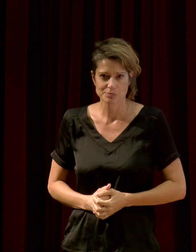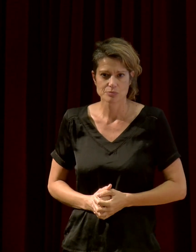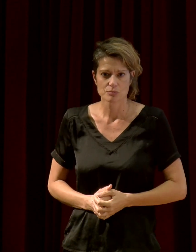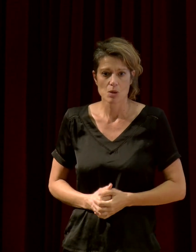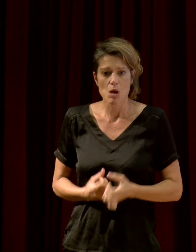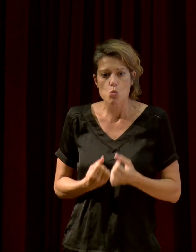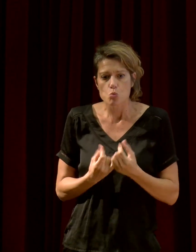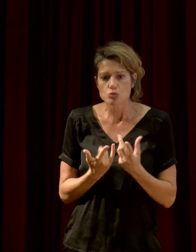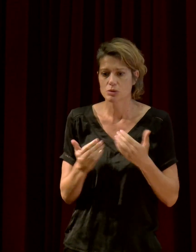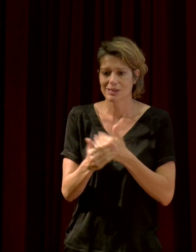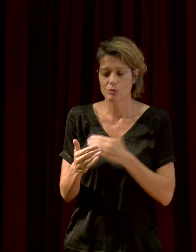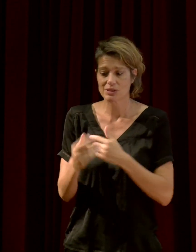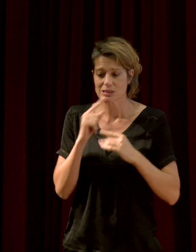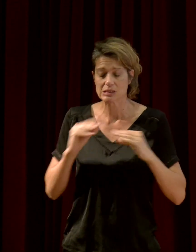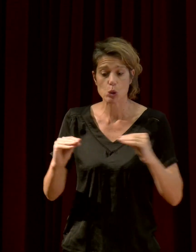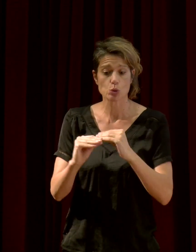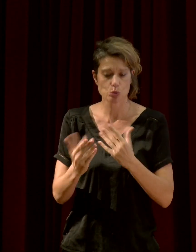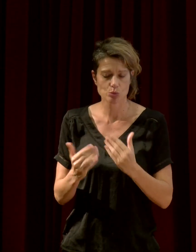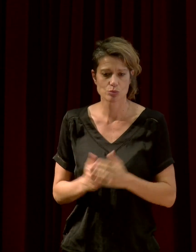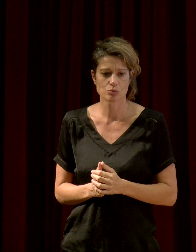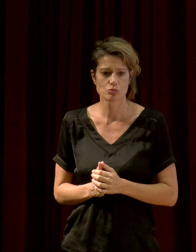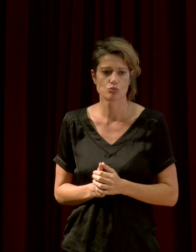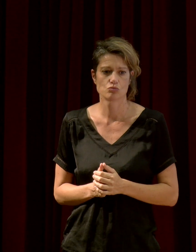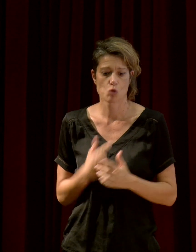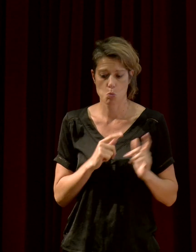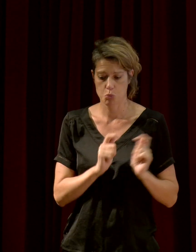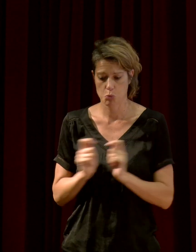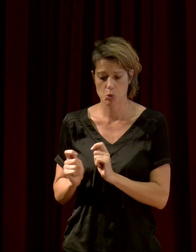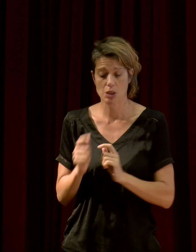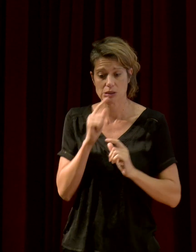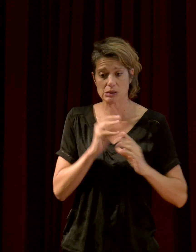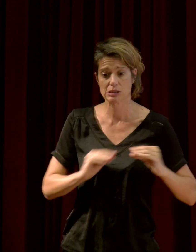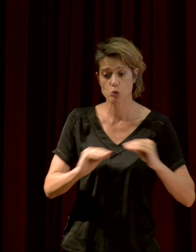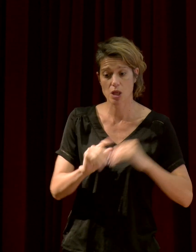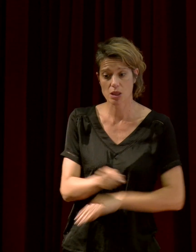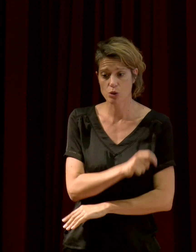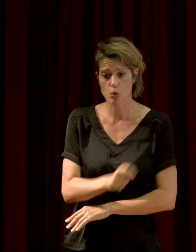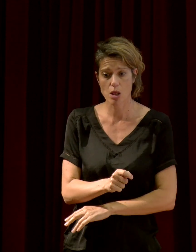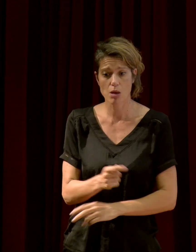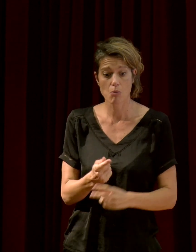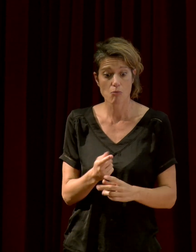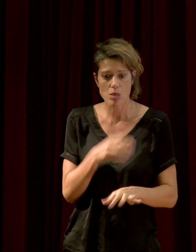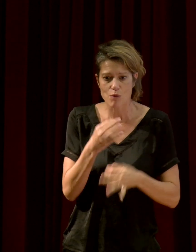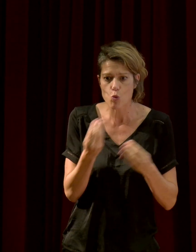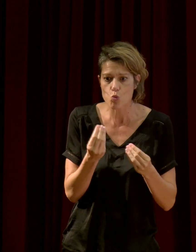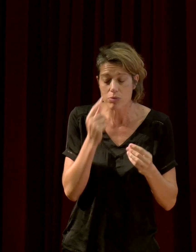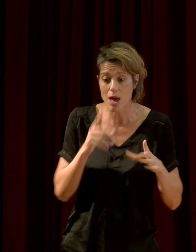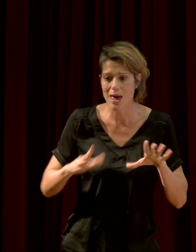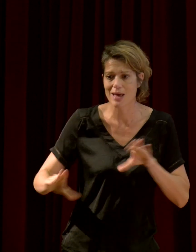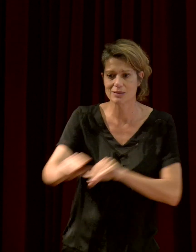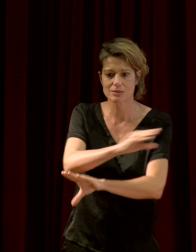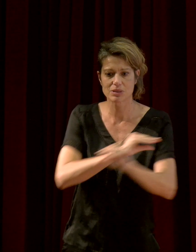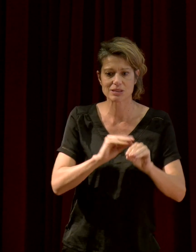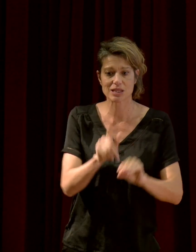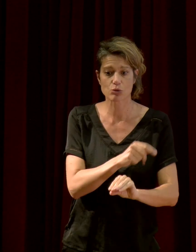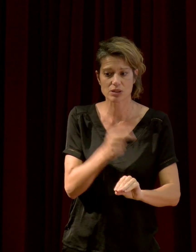silences, dont le silence, j'appelle le silence naturel, qui est un silence que l va rencontrer dans des espaces naturels où la présence